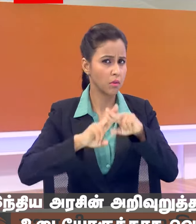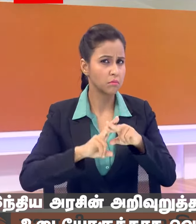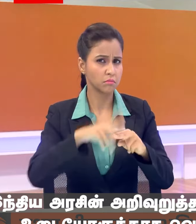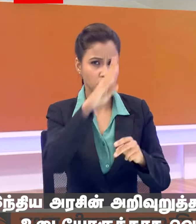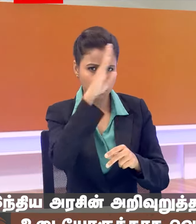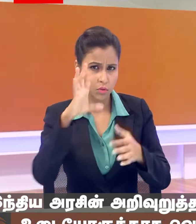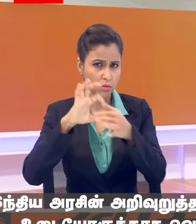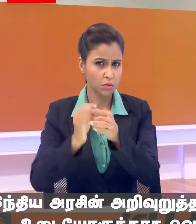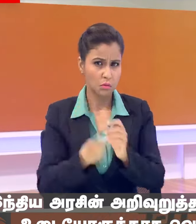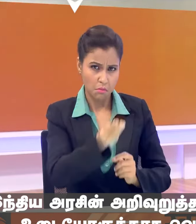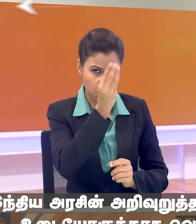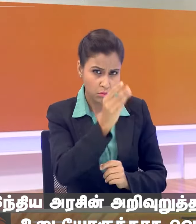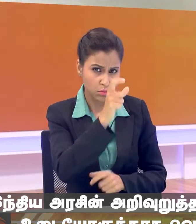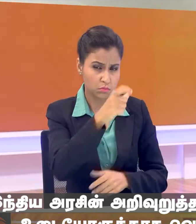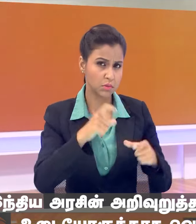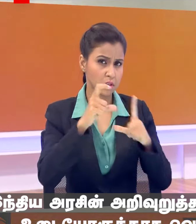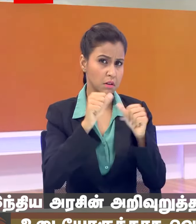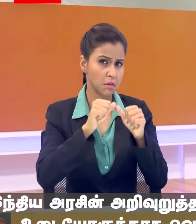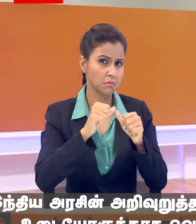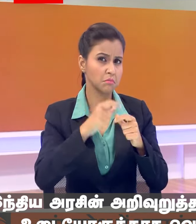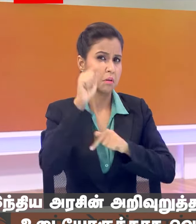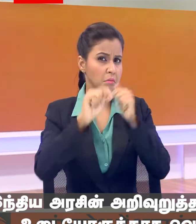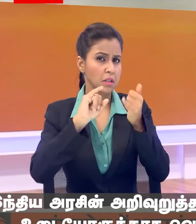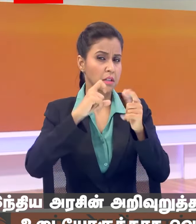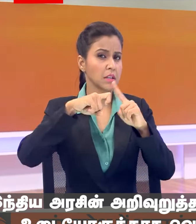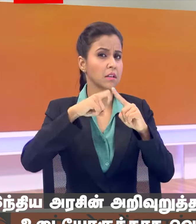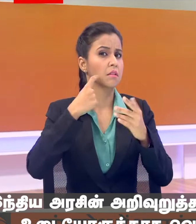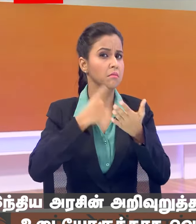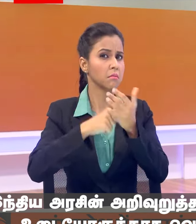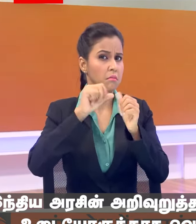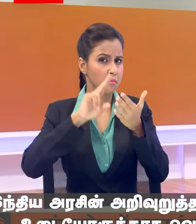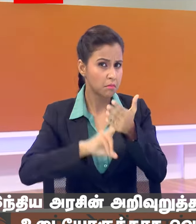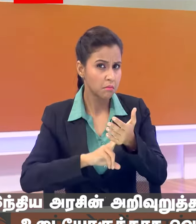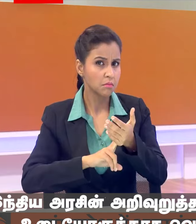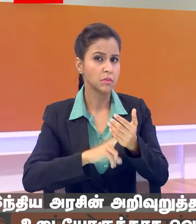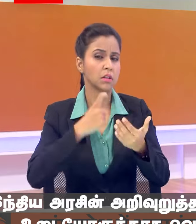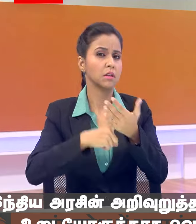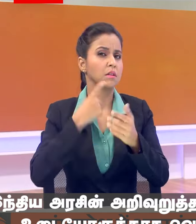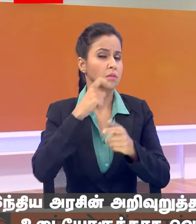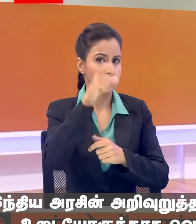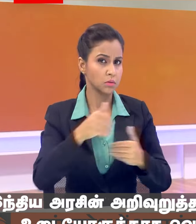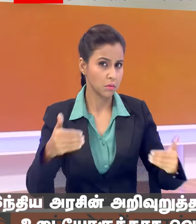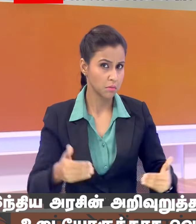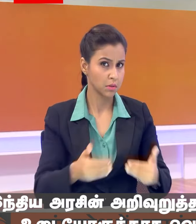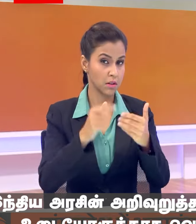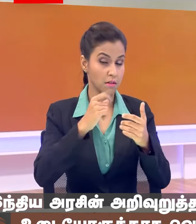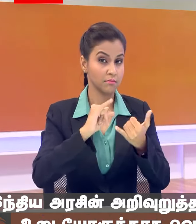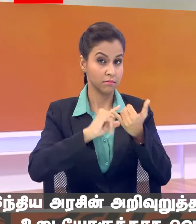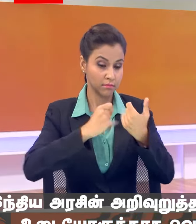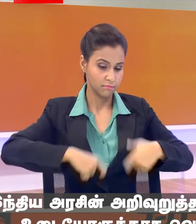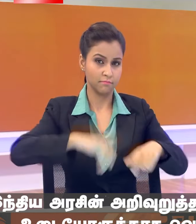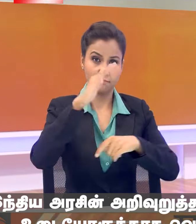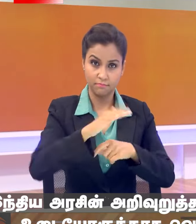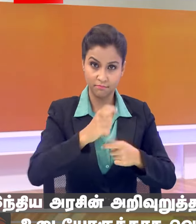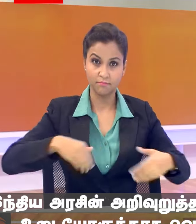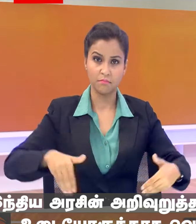एक मुस्लिम डेलिगेशन ने अल्पसंख्यत कल्याण मंत्री किरेन रिजीजू से मुलाकात की। संसत्भवन परिसर में हुई मुलाकात